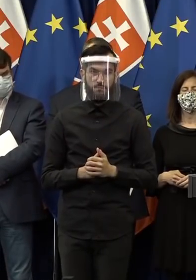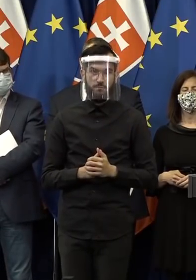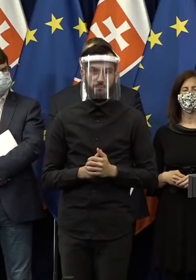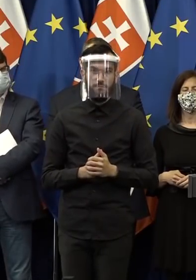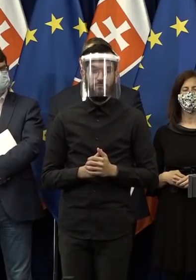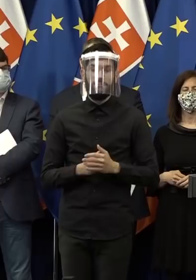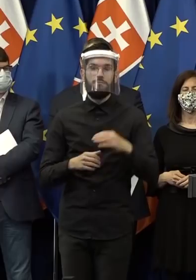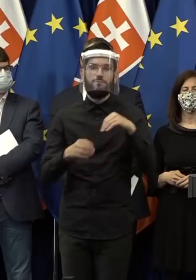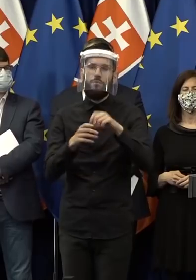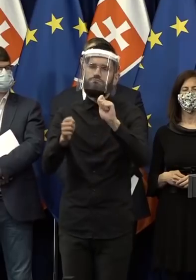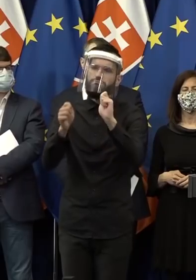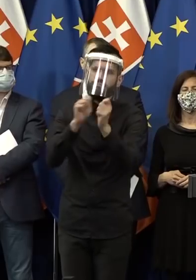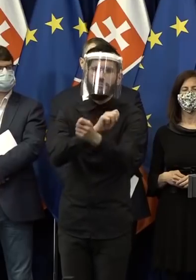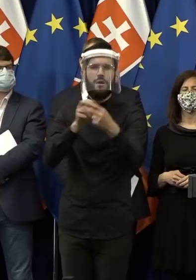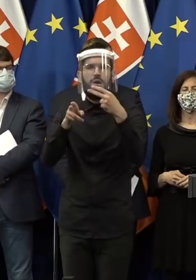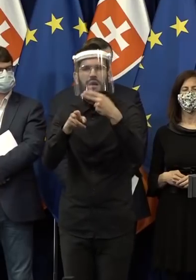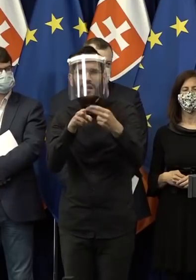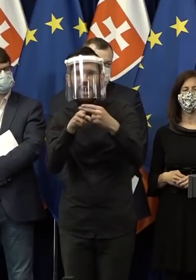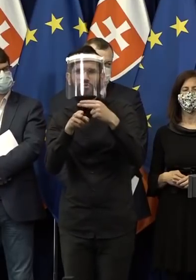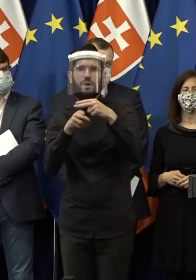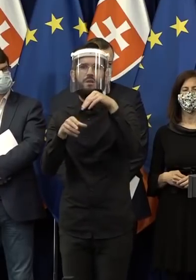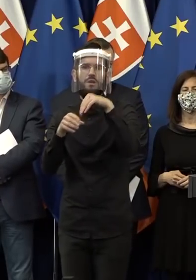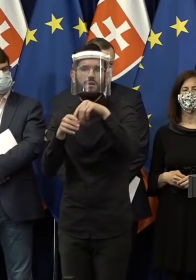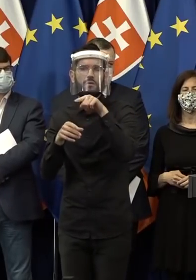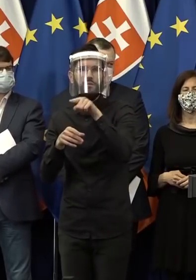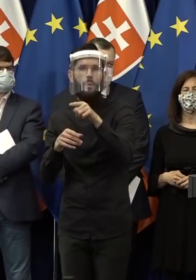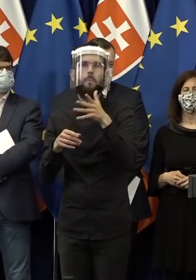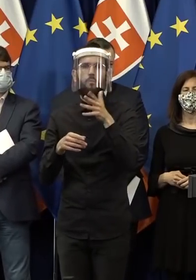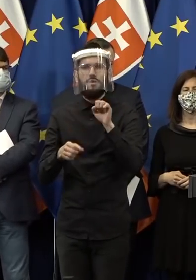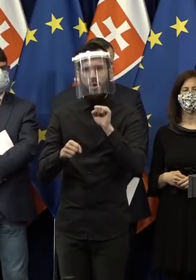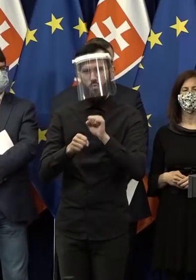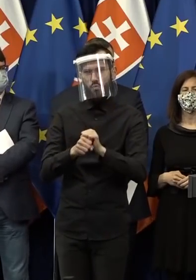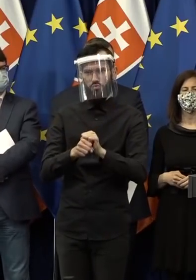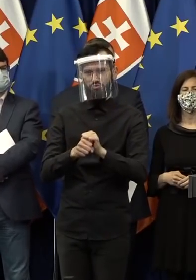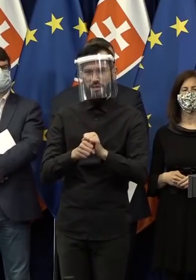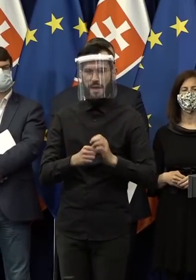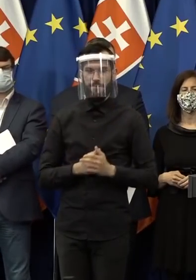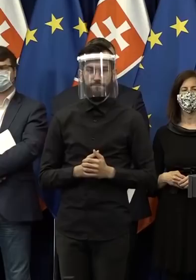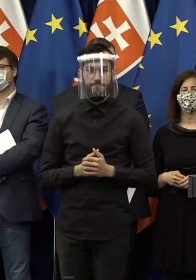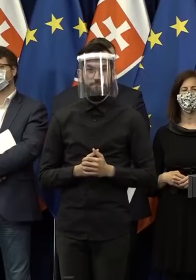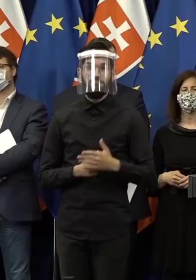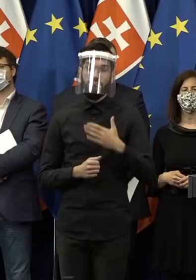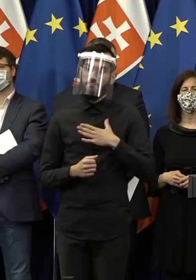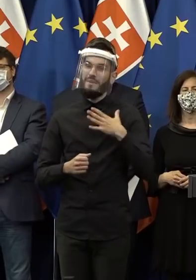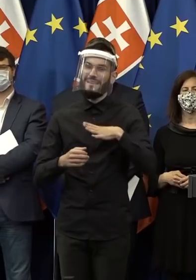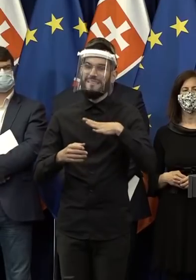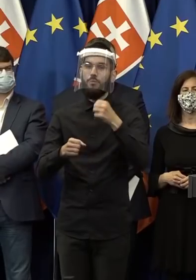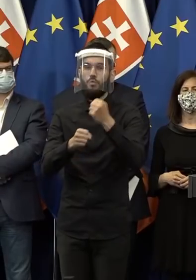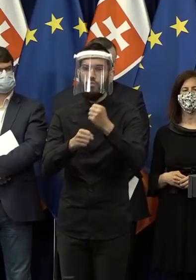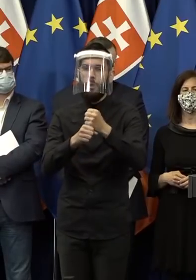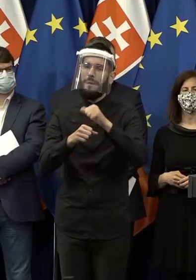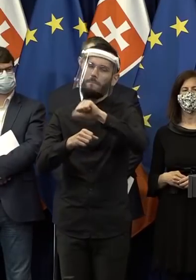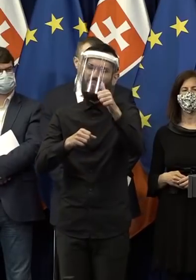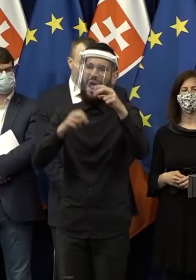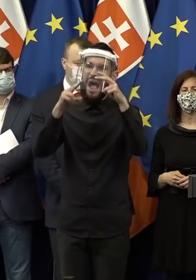tento ducha reformy stratifikácie tam určite zohľadnená bude, ale hovoríme, že my si ideme urobiť jednu komplexnú